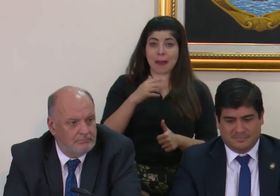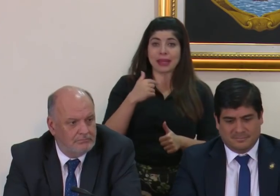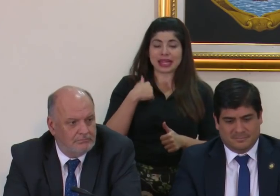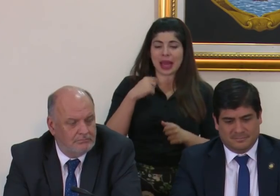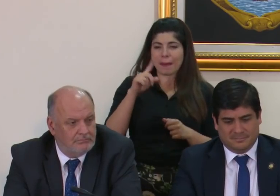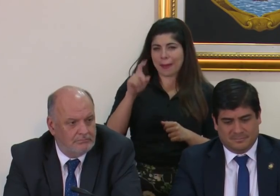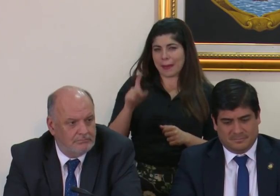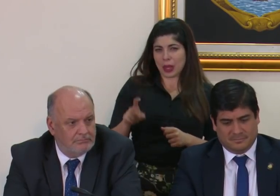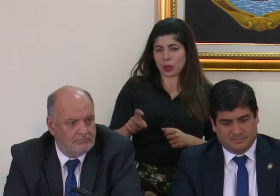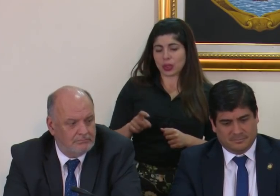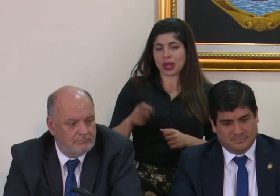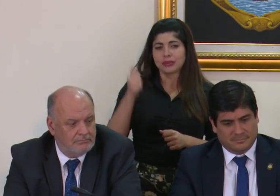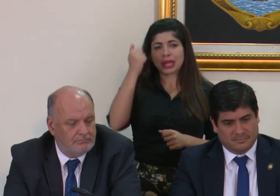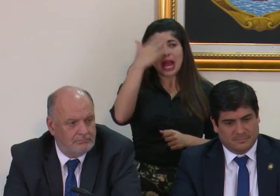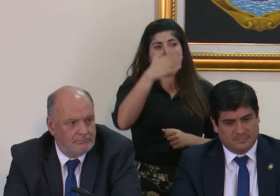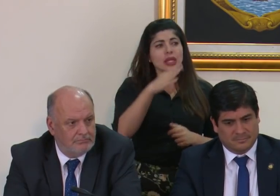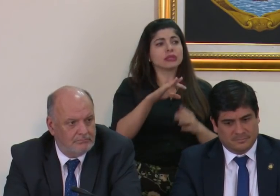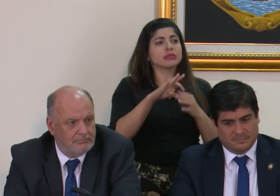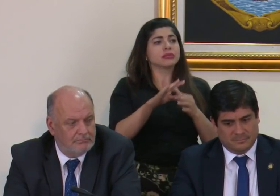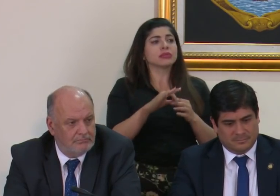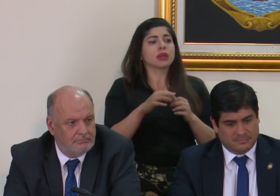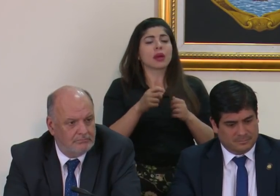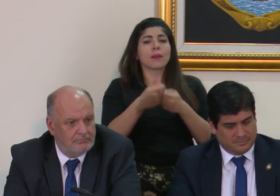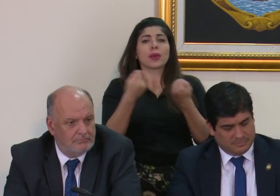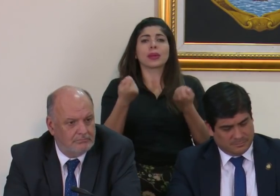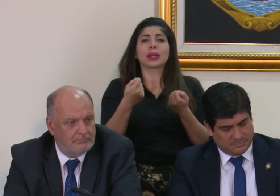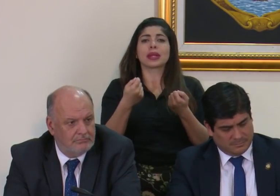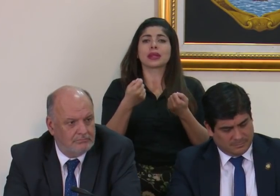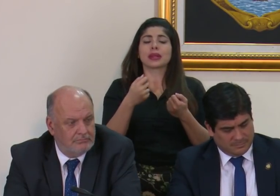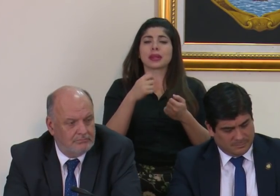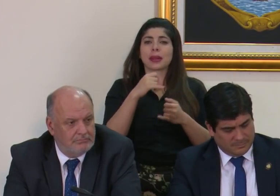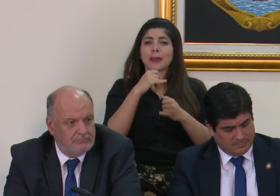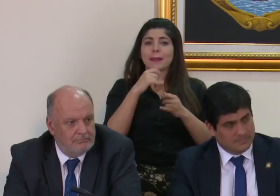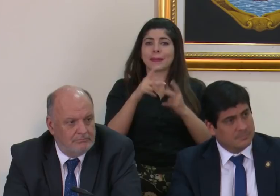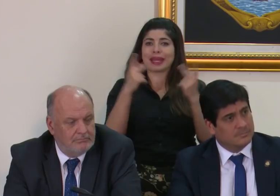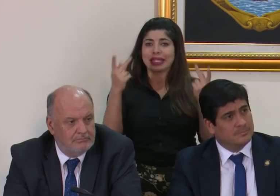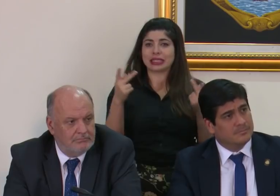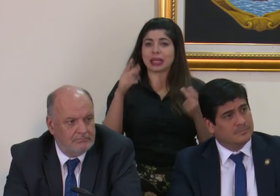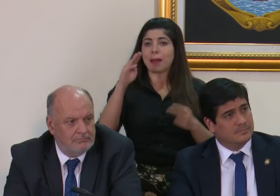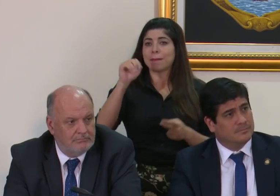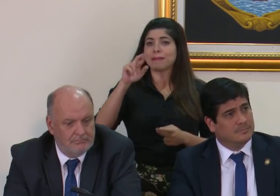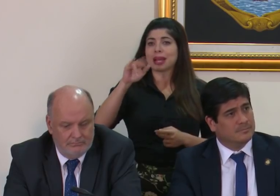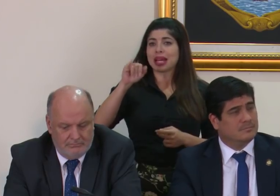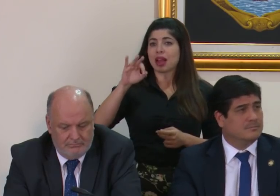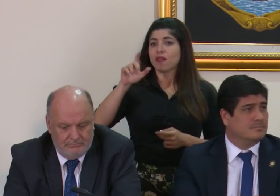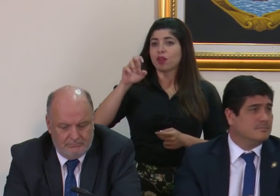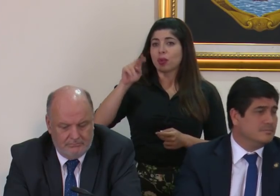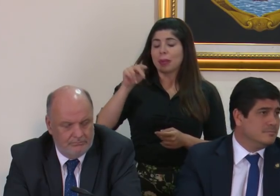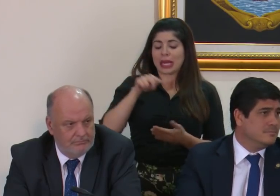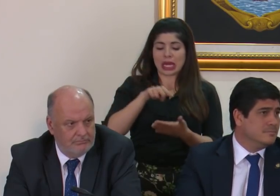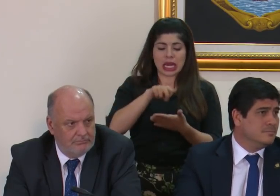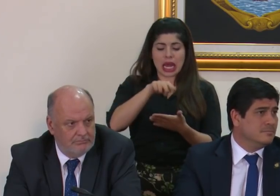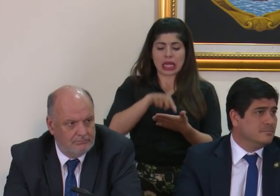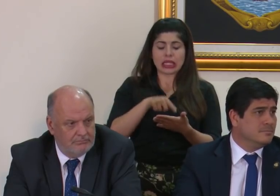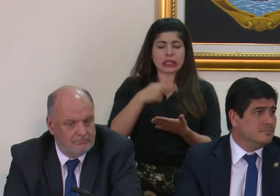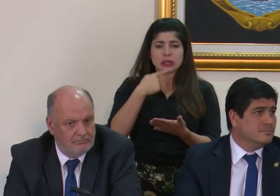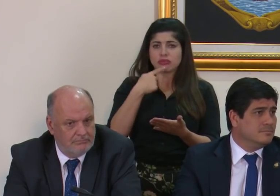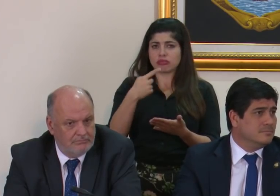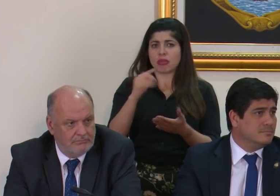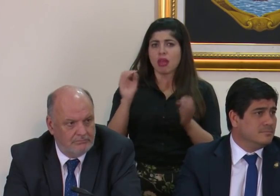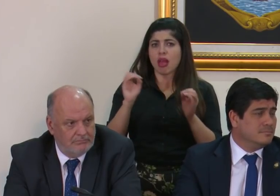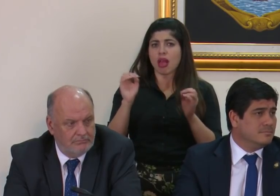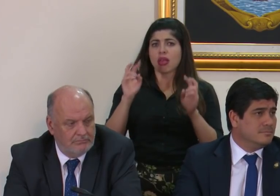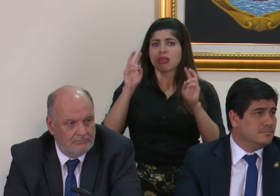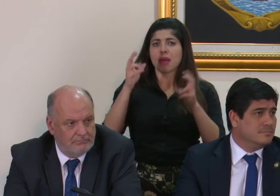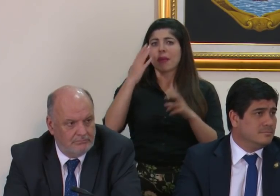consultitas don Carlos con respecto al boletín de prensa de doña María Fulmen Salazar no viene específicamente el tema